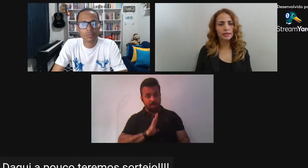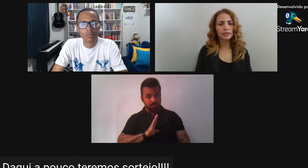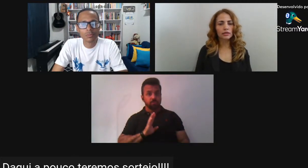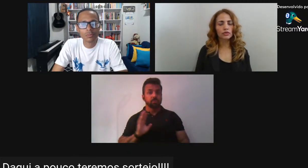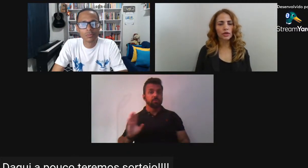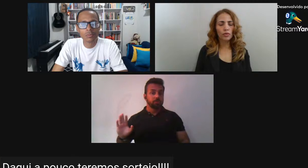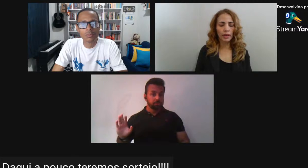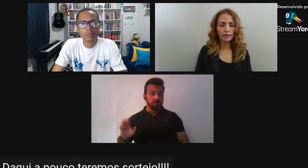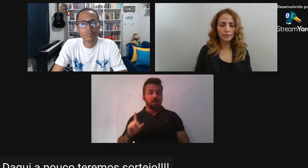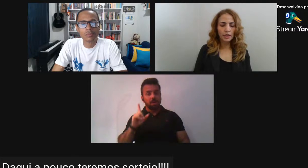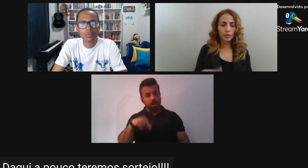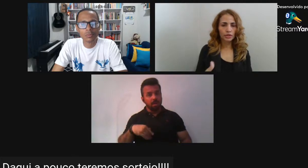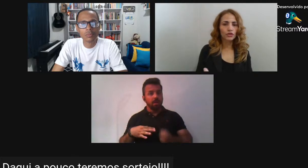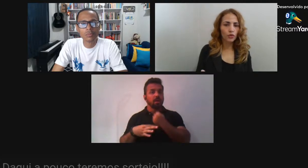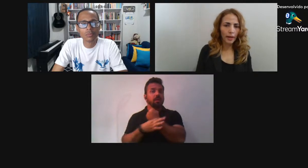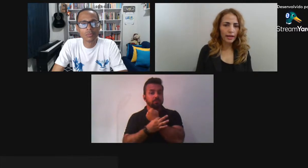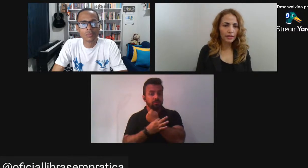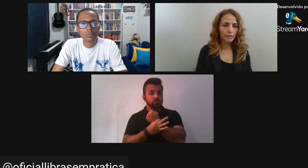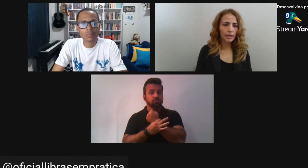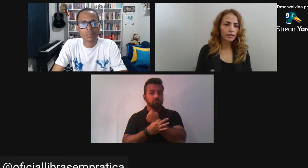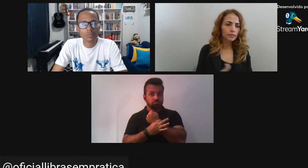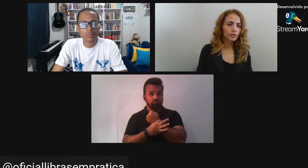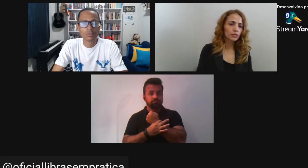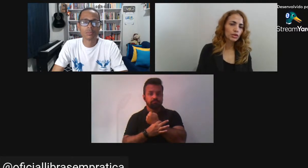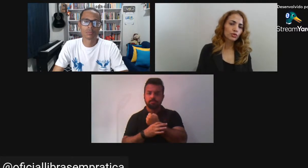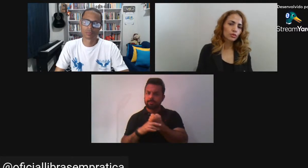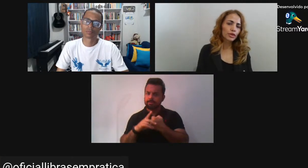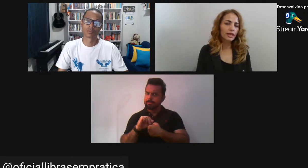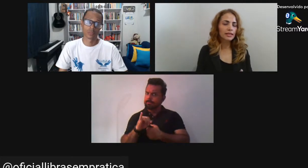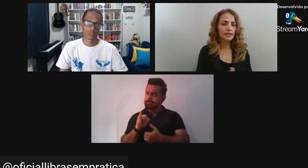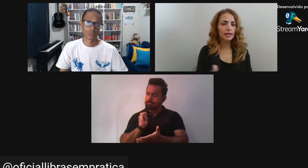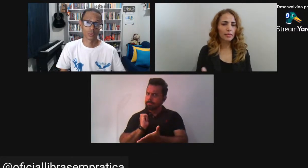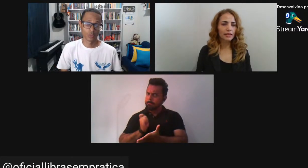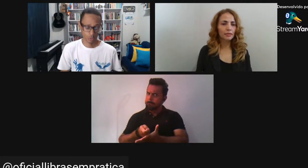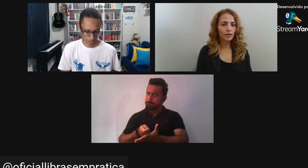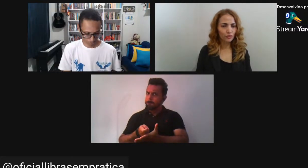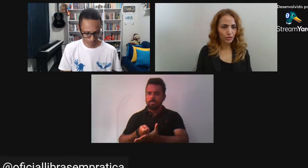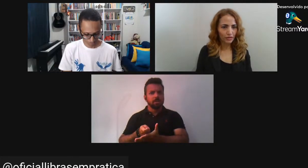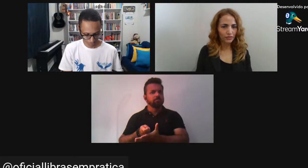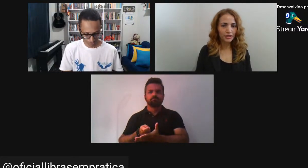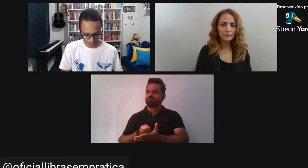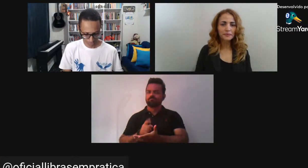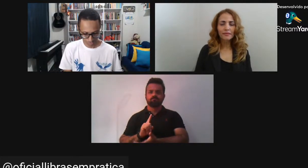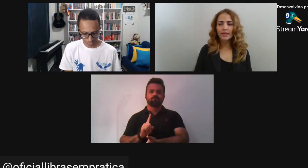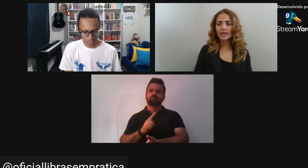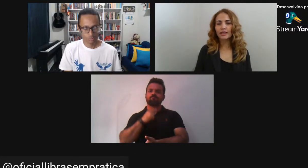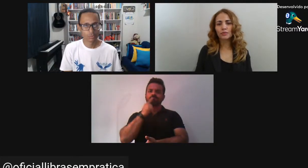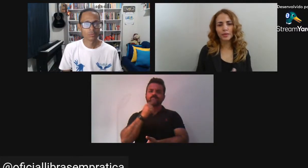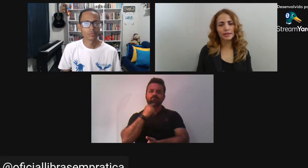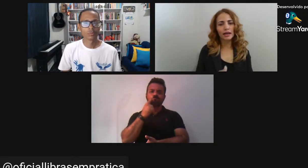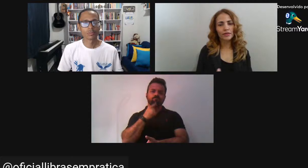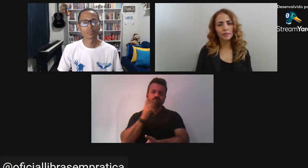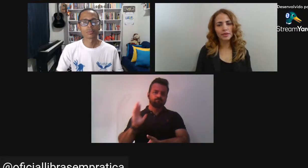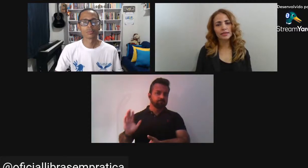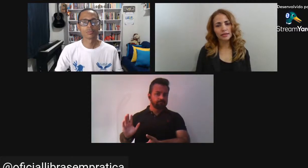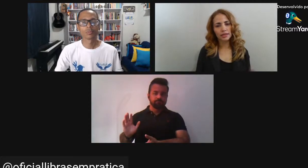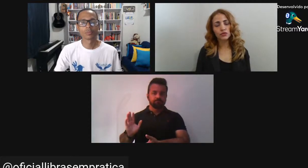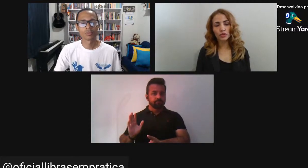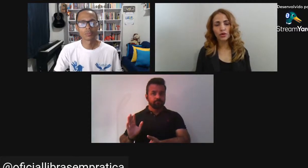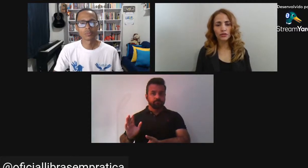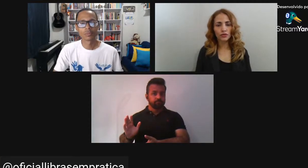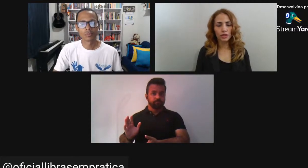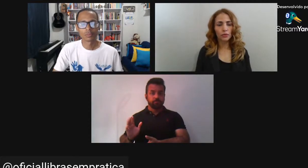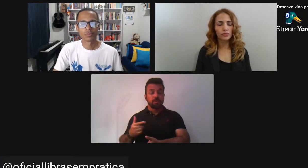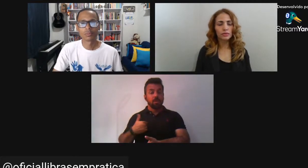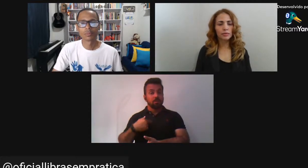Eles garantem Esse acesso sem cobrar Porque se a gente for pagar Também O Instituto Moreira Salles Trabalha também com fotografia E eu pensava em pesquisar